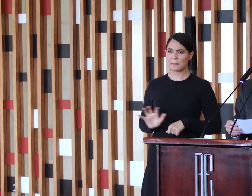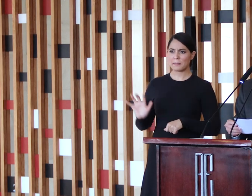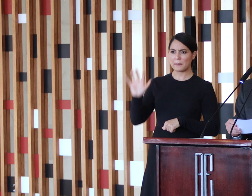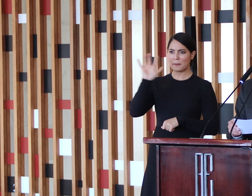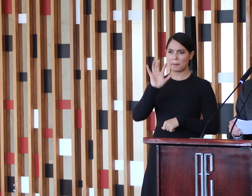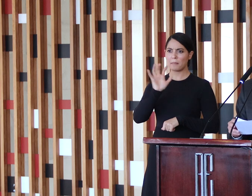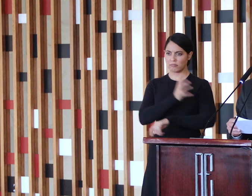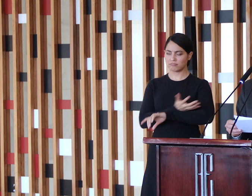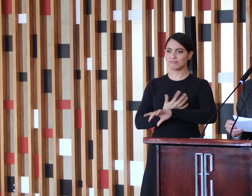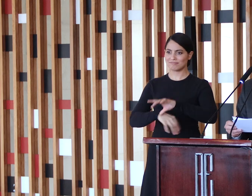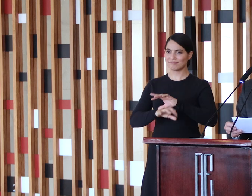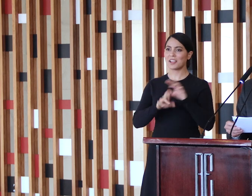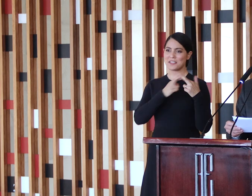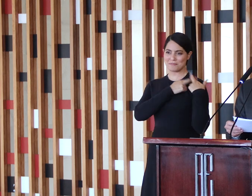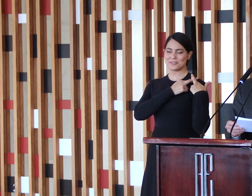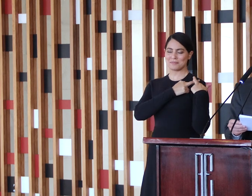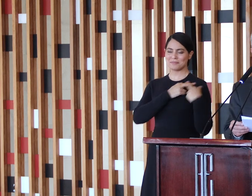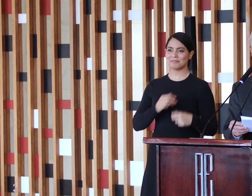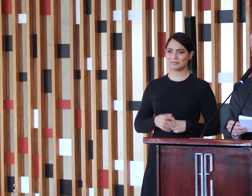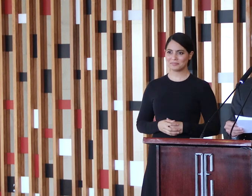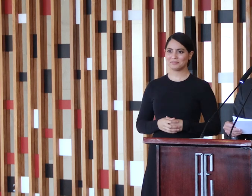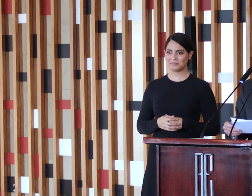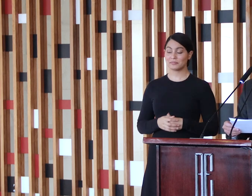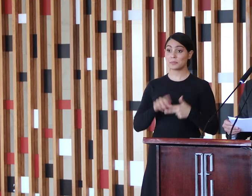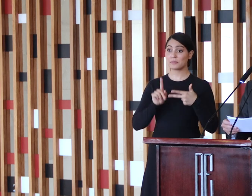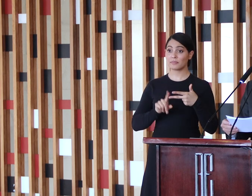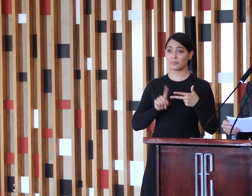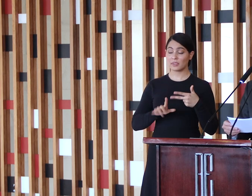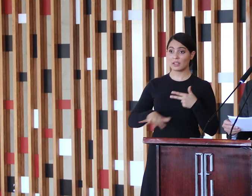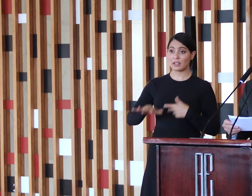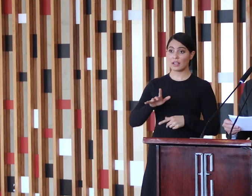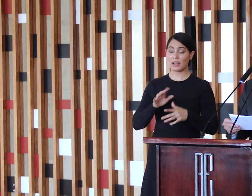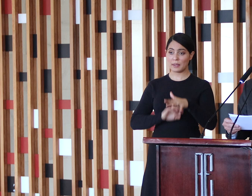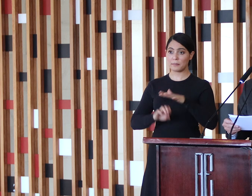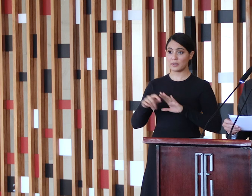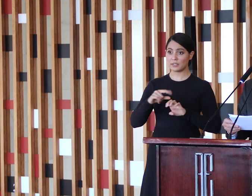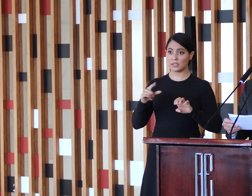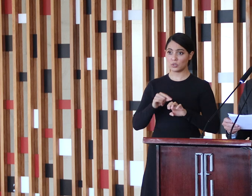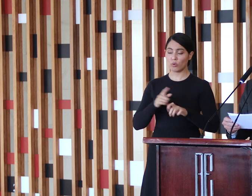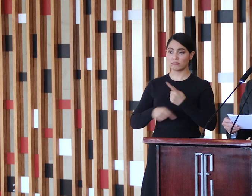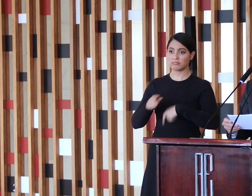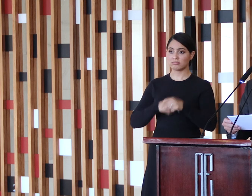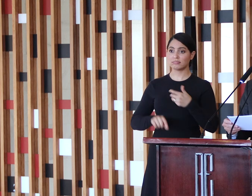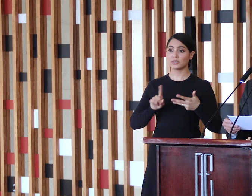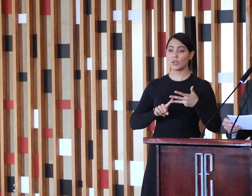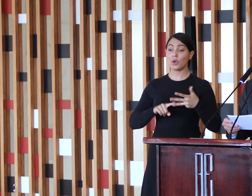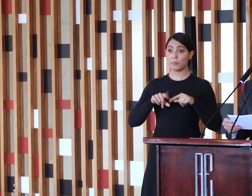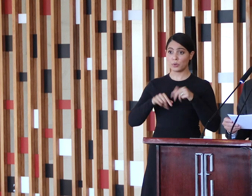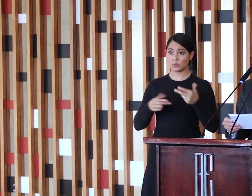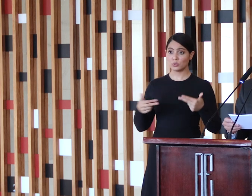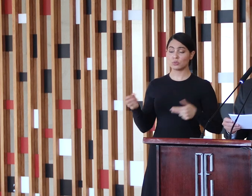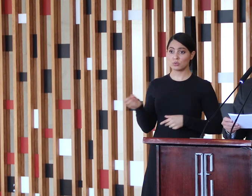Estímulo aos novos empreendedores e mercados. Geração de novos produtos e mercados,